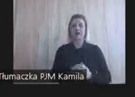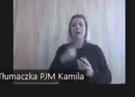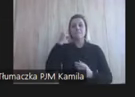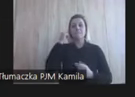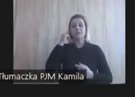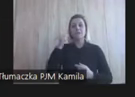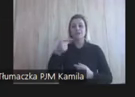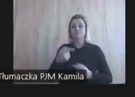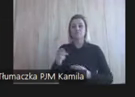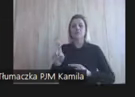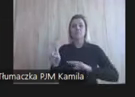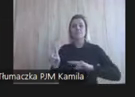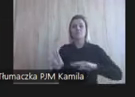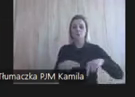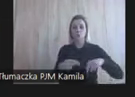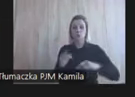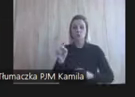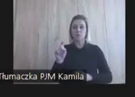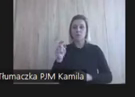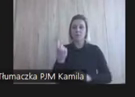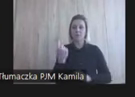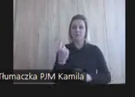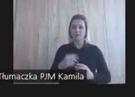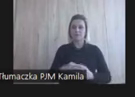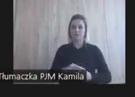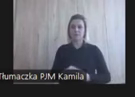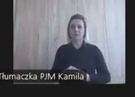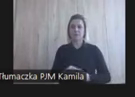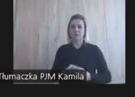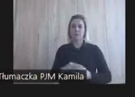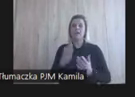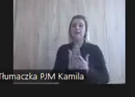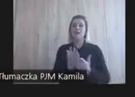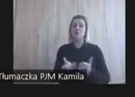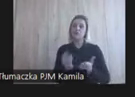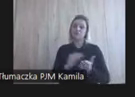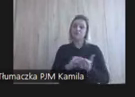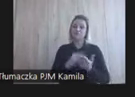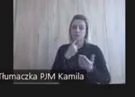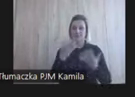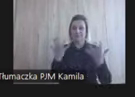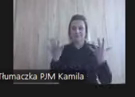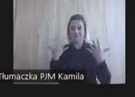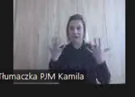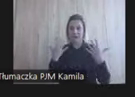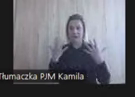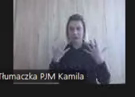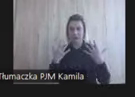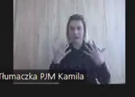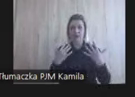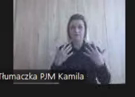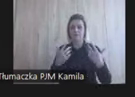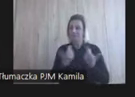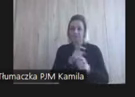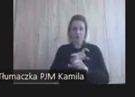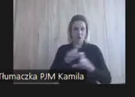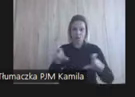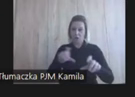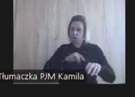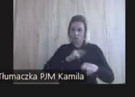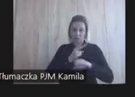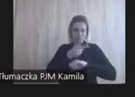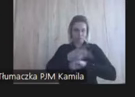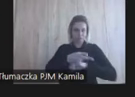punktu pierwszego, nie? Pierwszego, tak, tak. Ja tylko dopowiem, że spacer jest dostępny cały czas na tej stronie